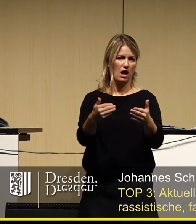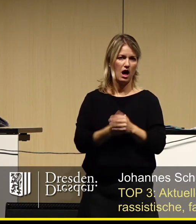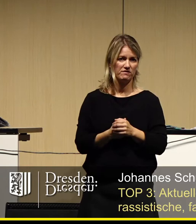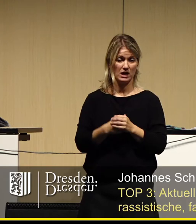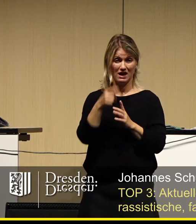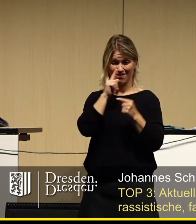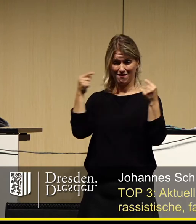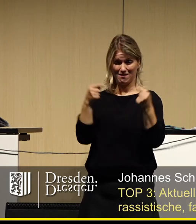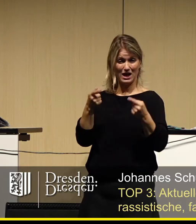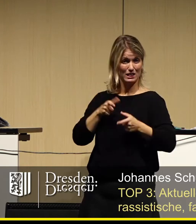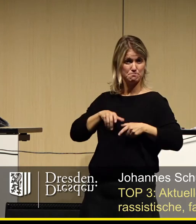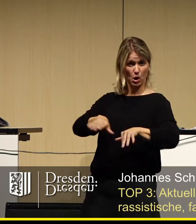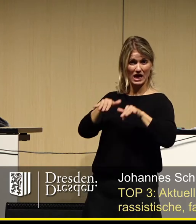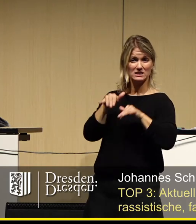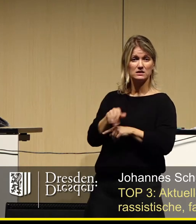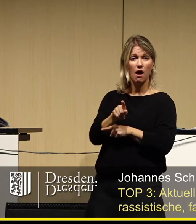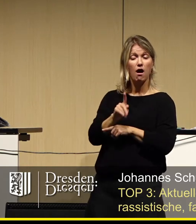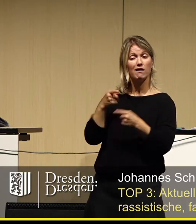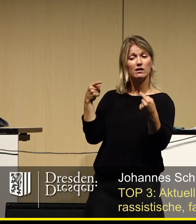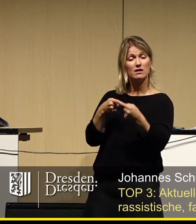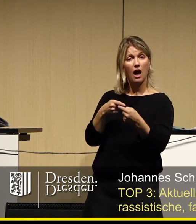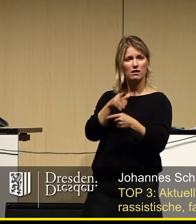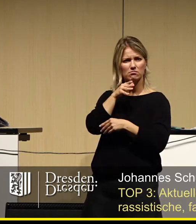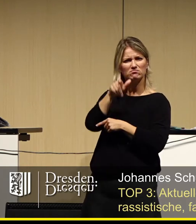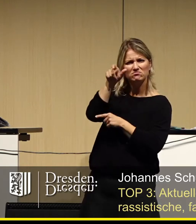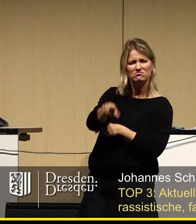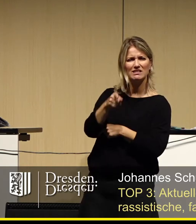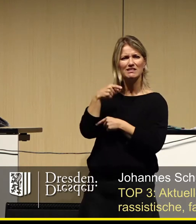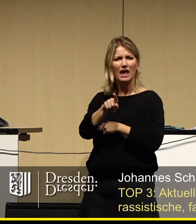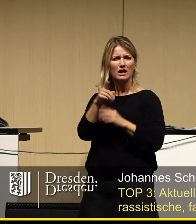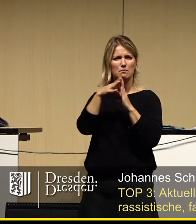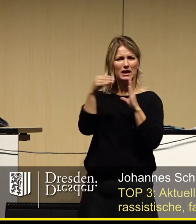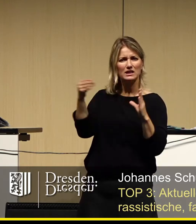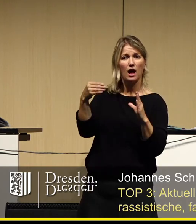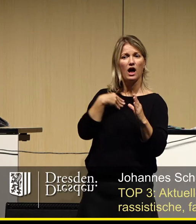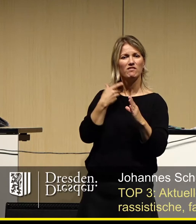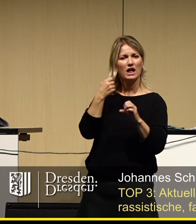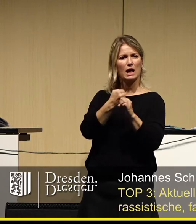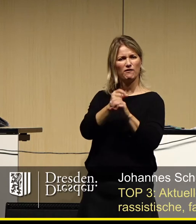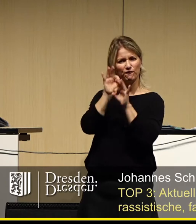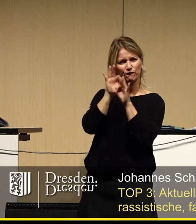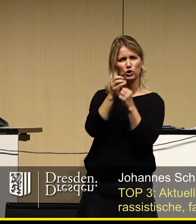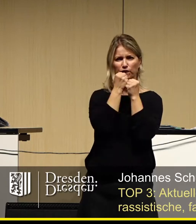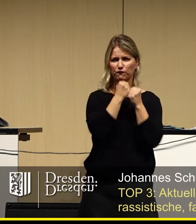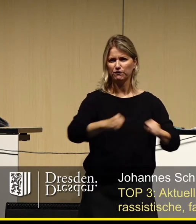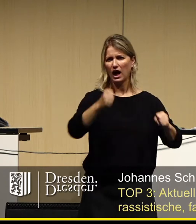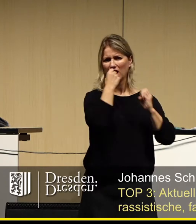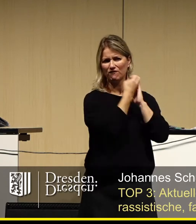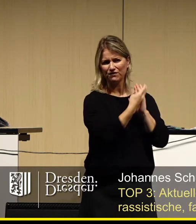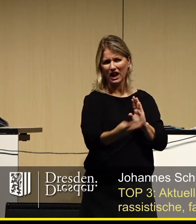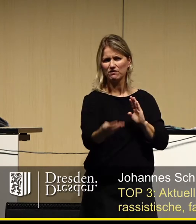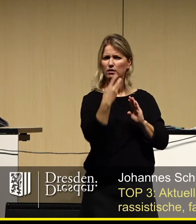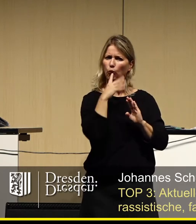Gegenprotest, der gegen den Rassismus und Hass seitens Pegida und für eine freie, vielfältige und lebenswerte